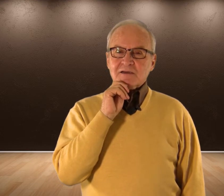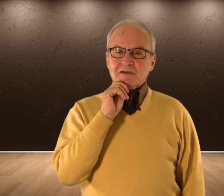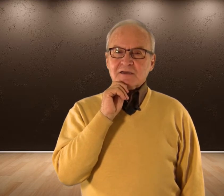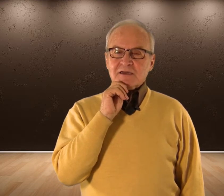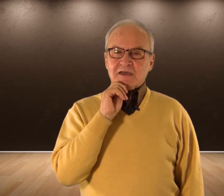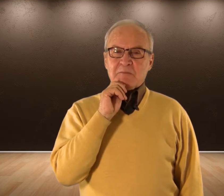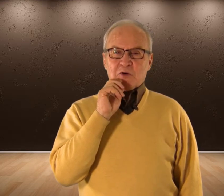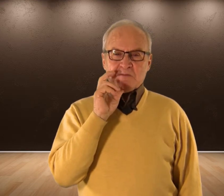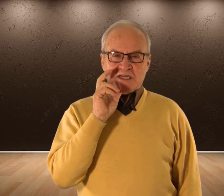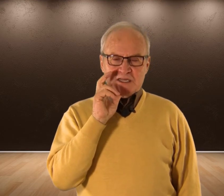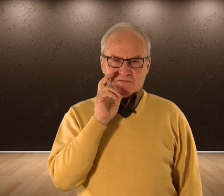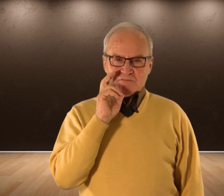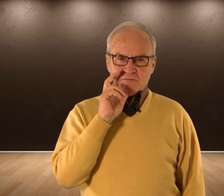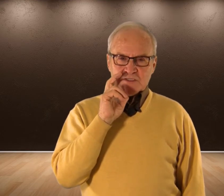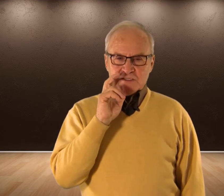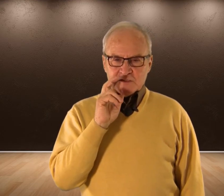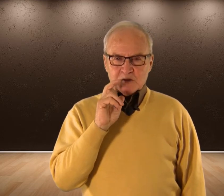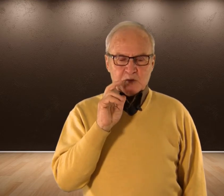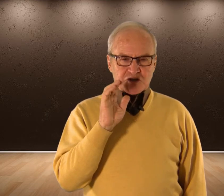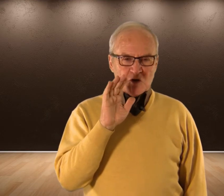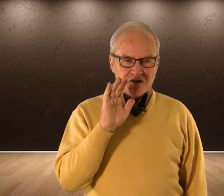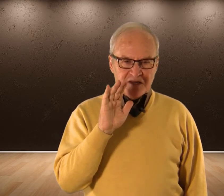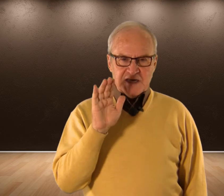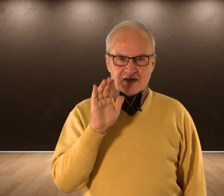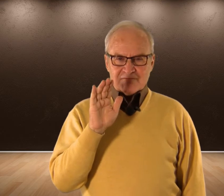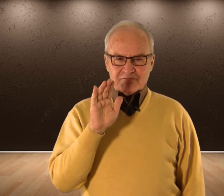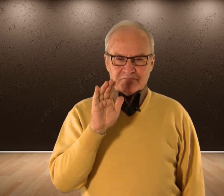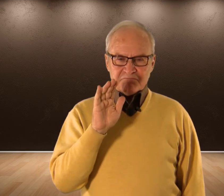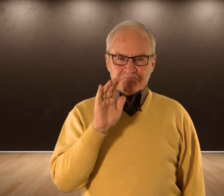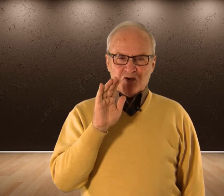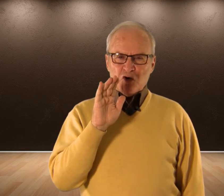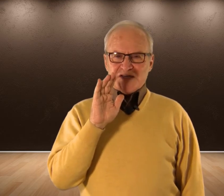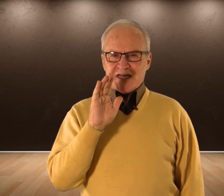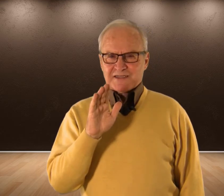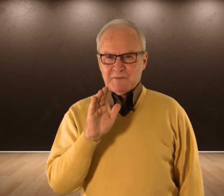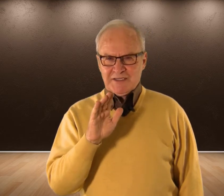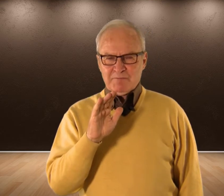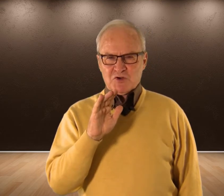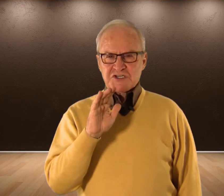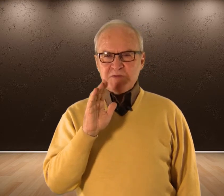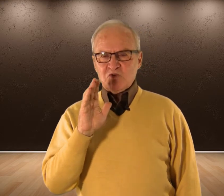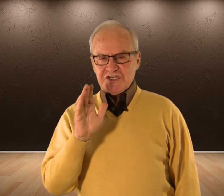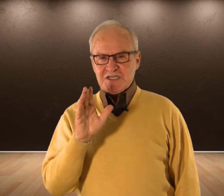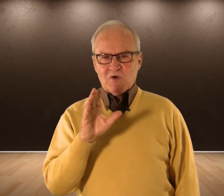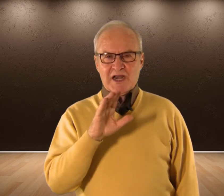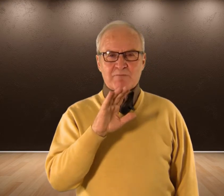¿Qué problema tenían? Pues coincidían, no exactamente, pero sí muchísimo en la